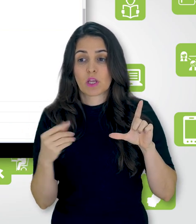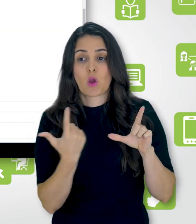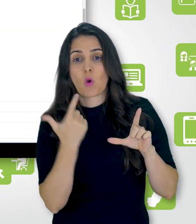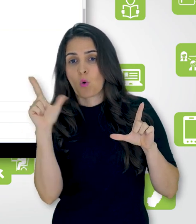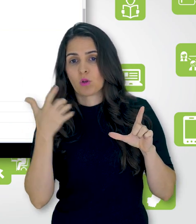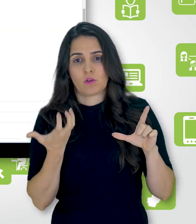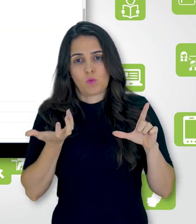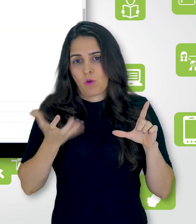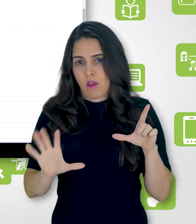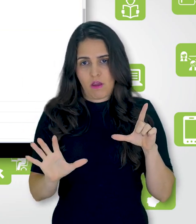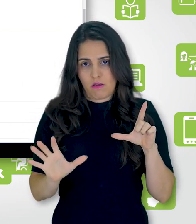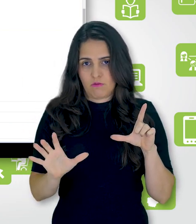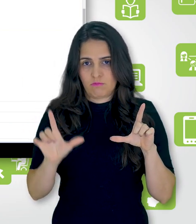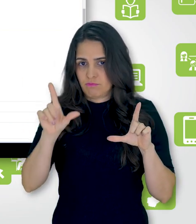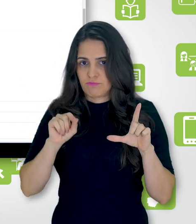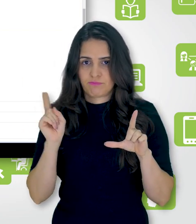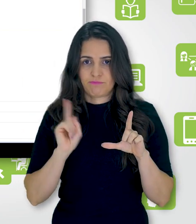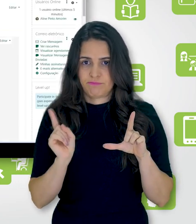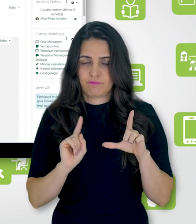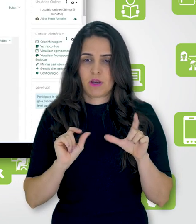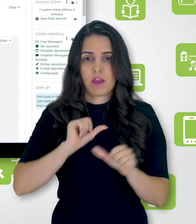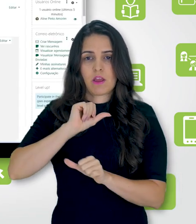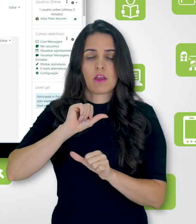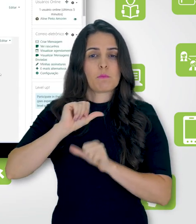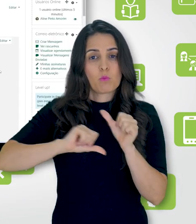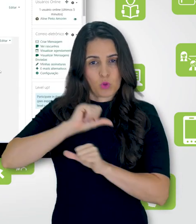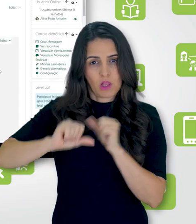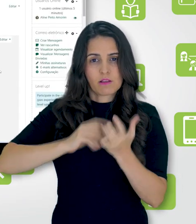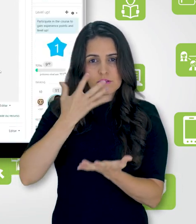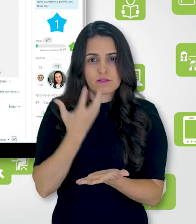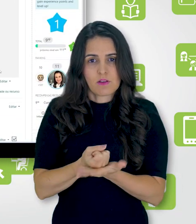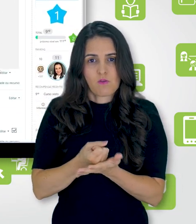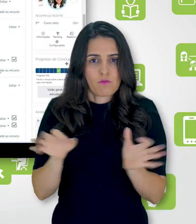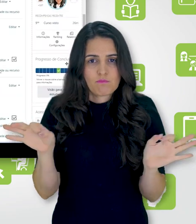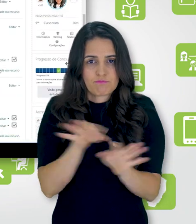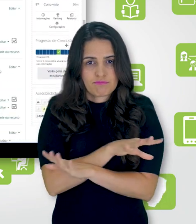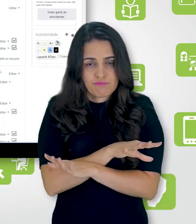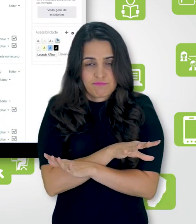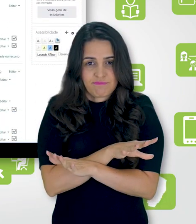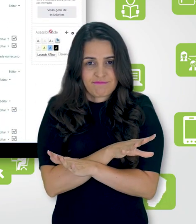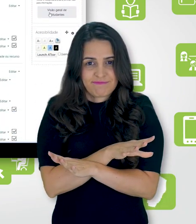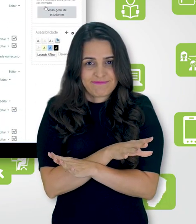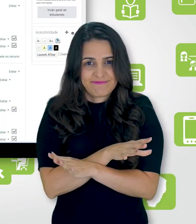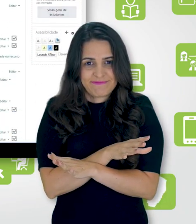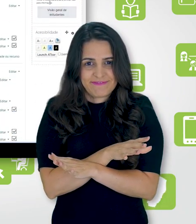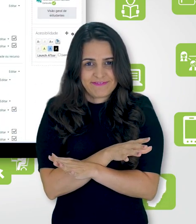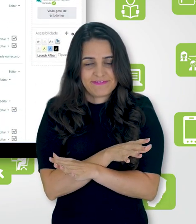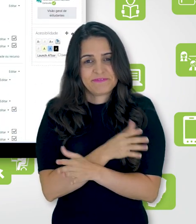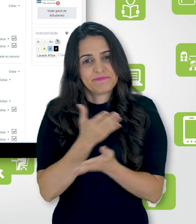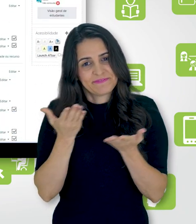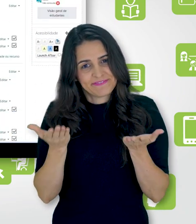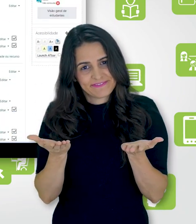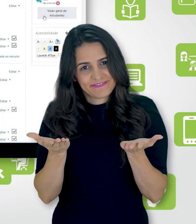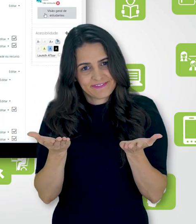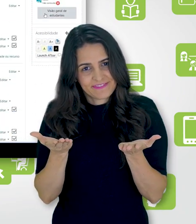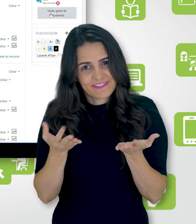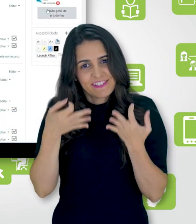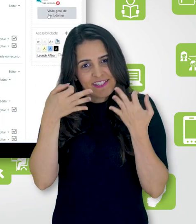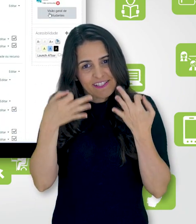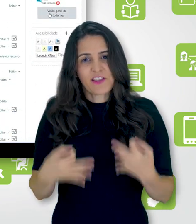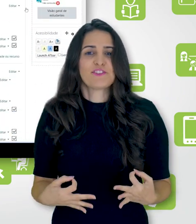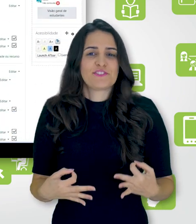fora as que eu não quero. E vou salvar as mudanças. Pronto, aqui já está o meu bloco devidamente